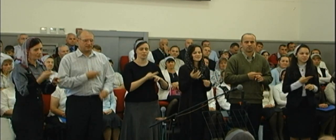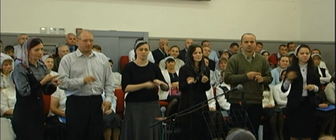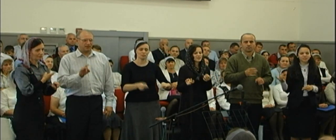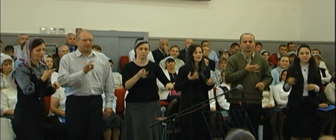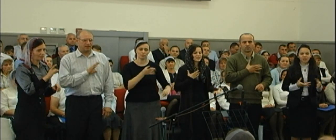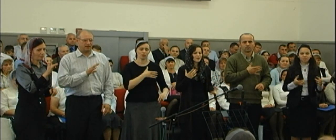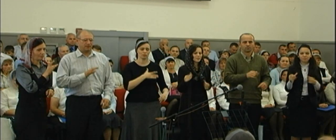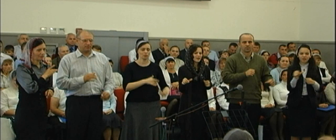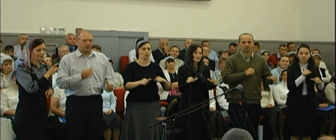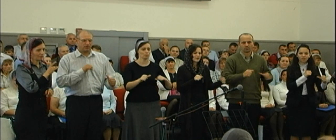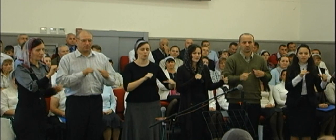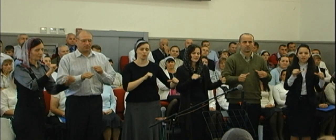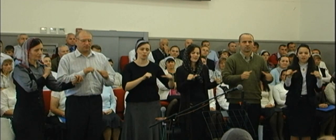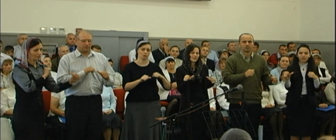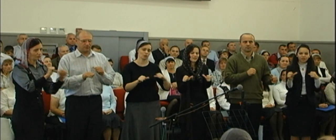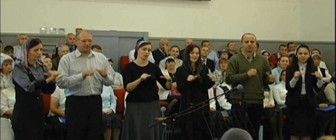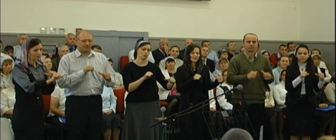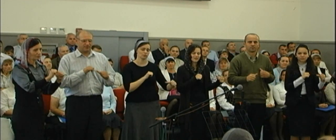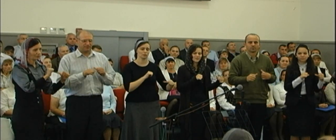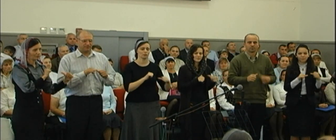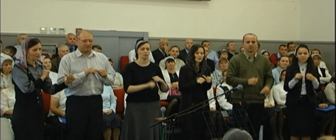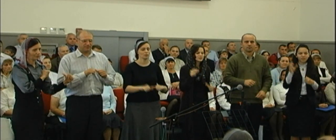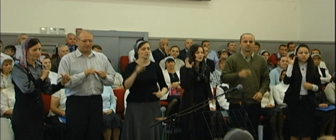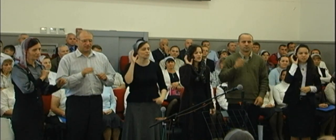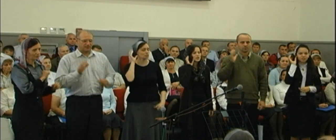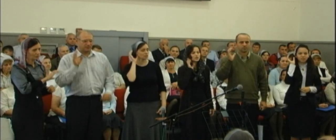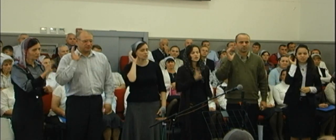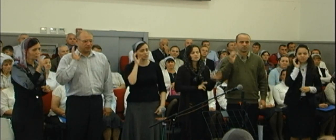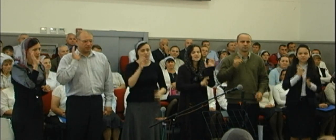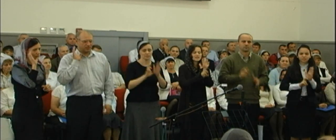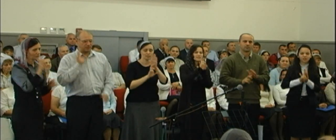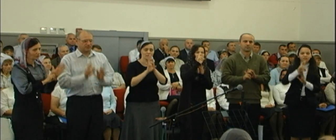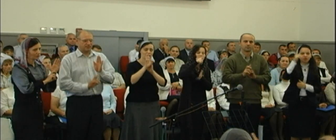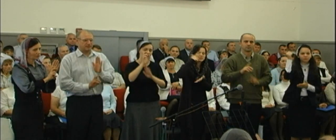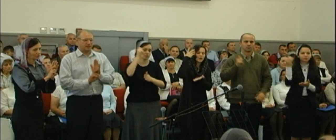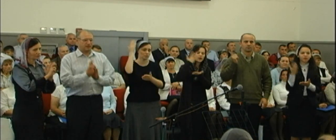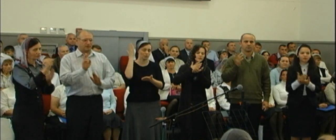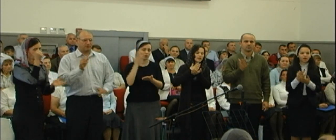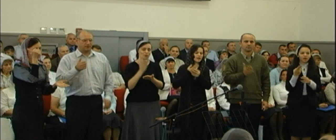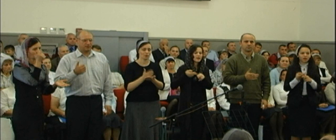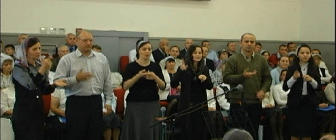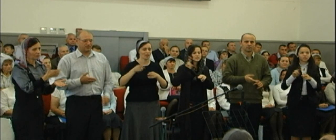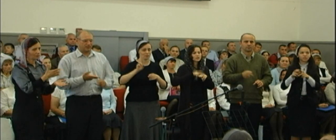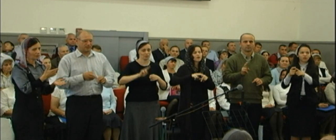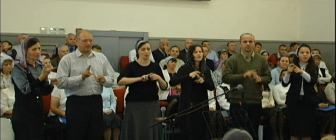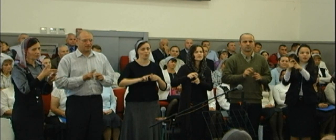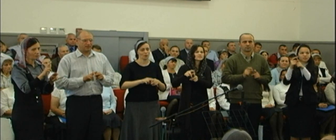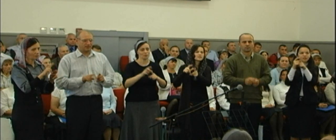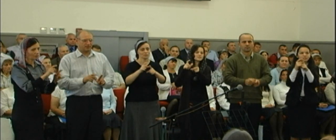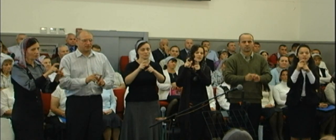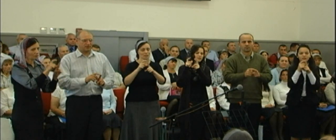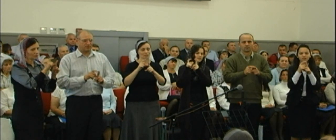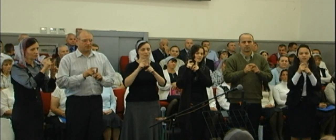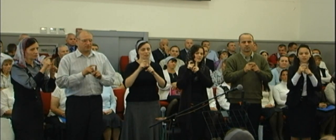Беспятная порока порока Слышишь, царь, Господь Это слово